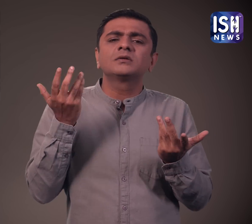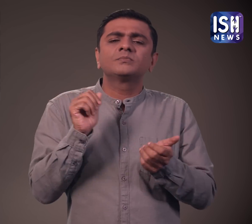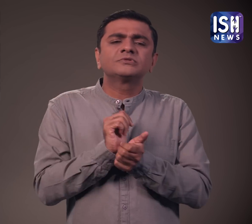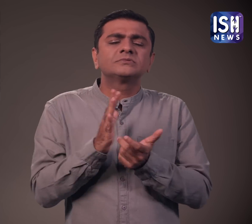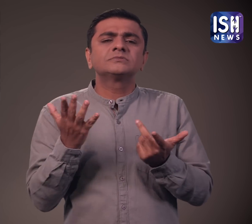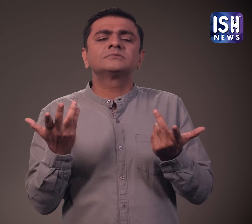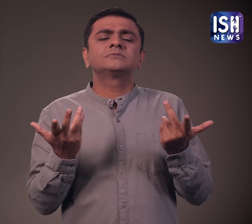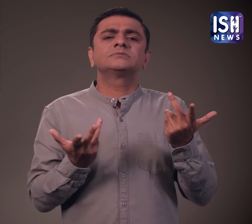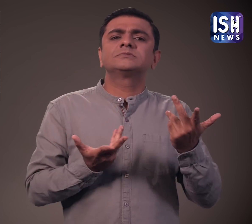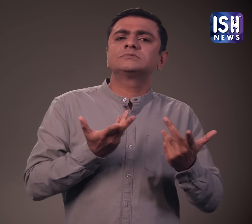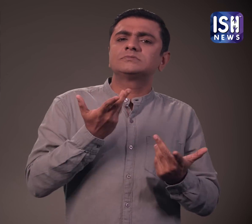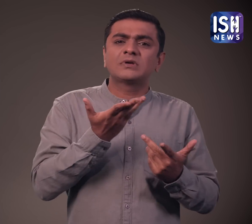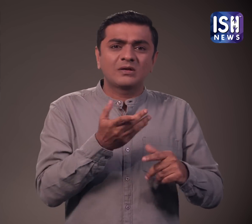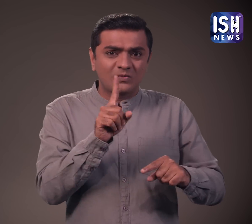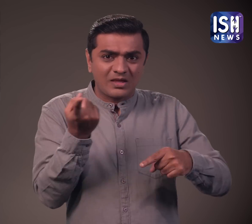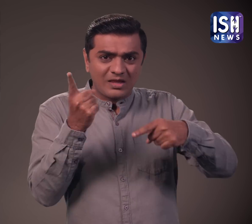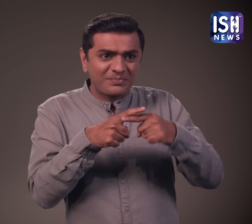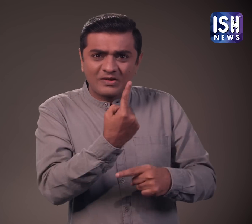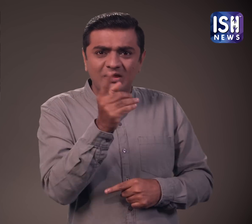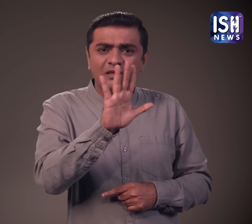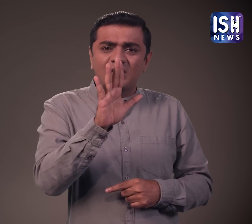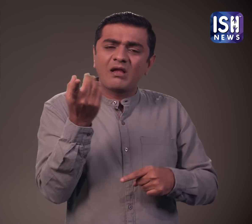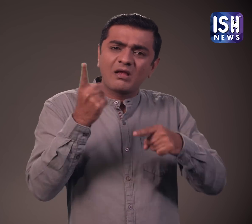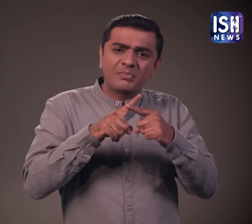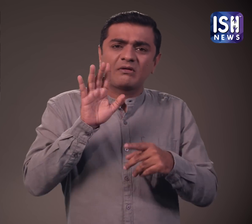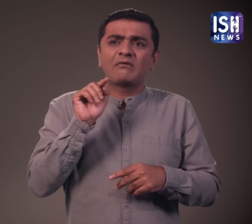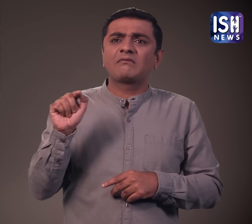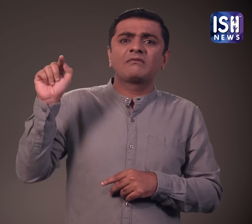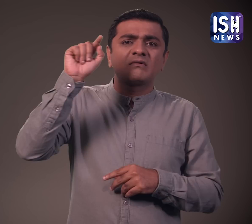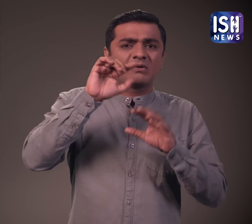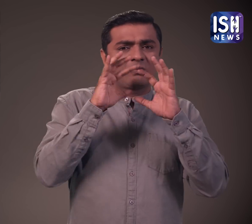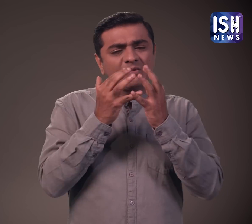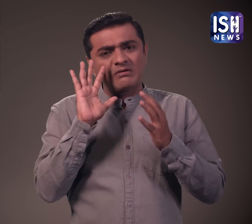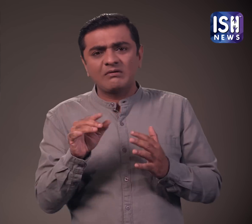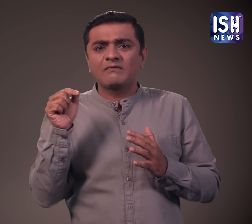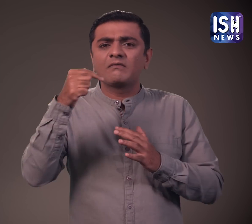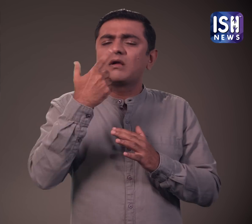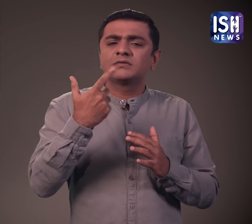यह कोई पहली घटा नहीं है कई हुई है मैं आपको इनके बारे में बताता हूँ